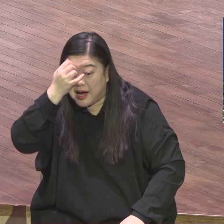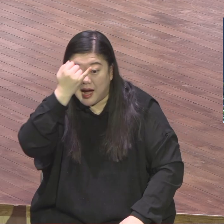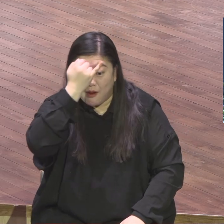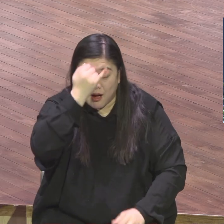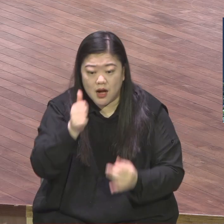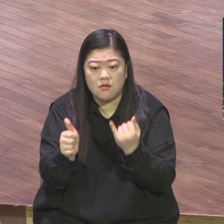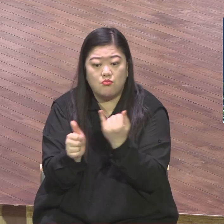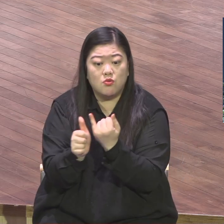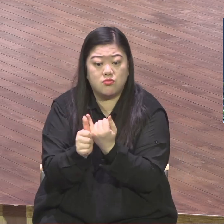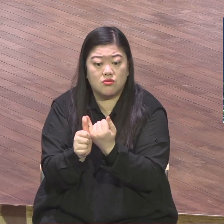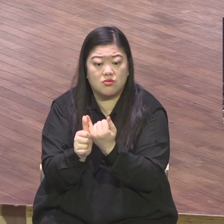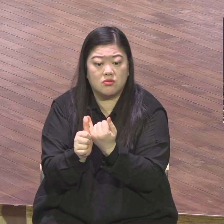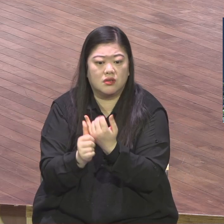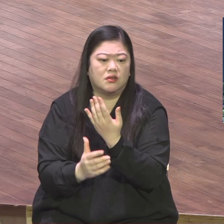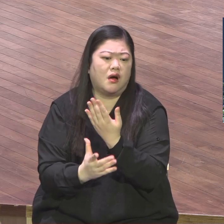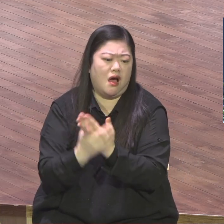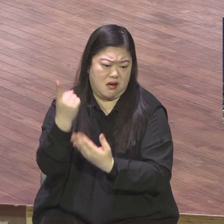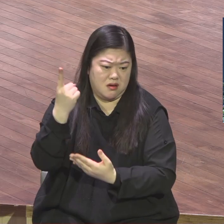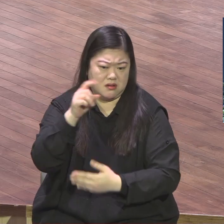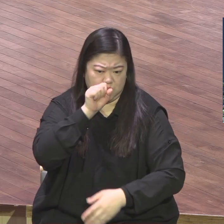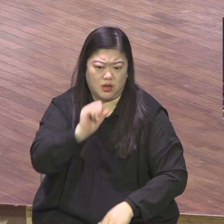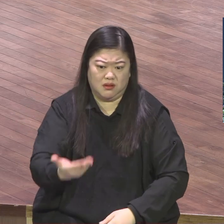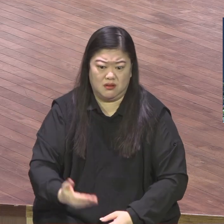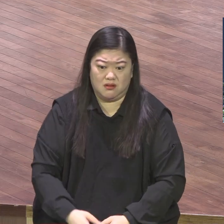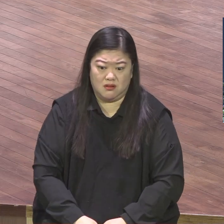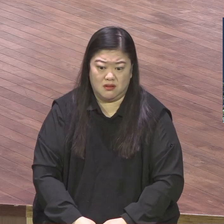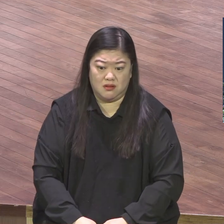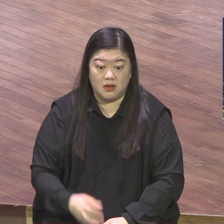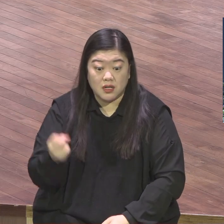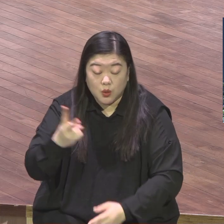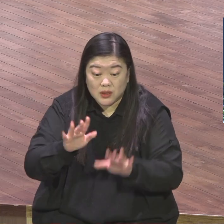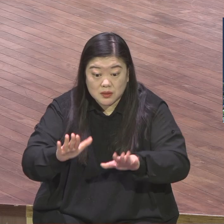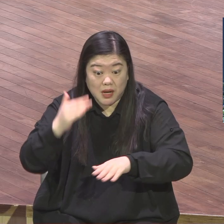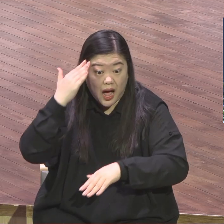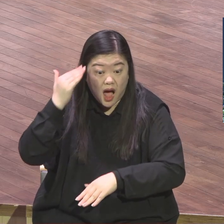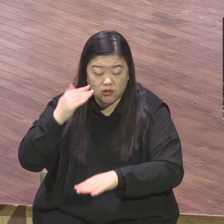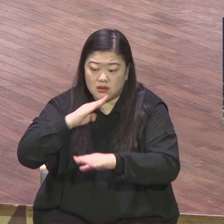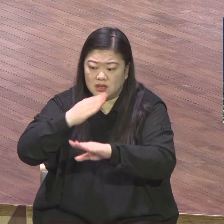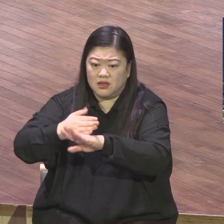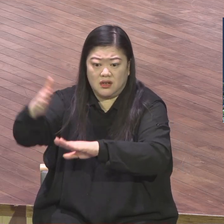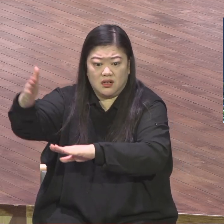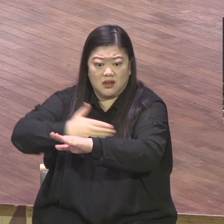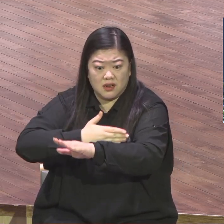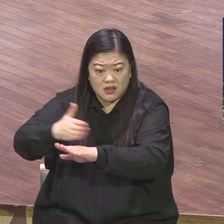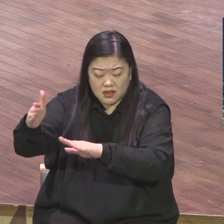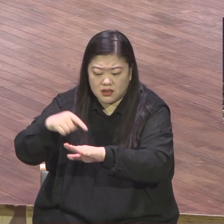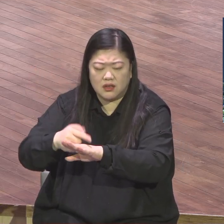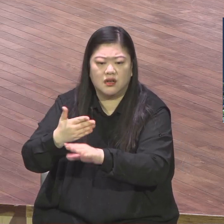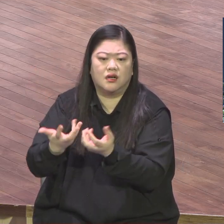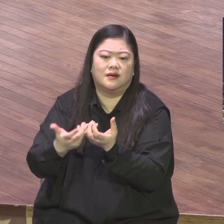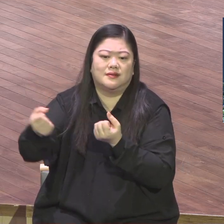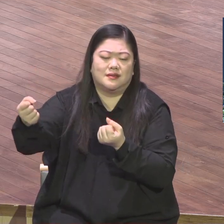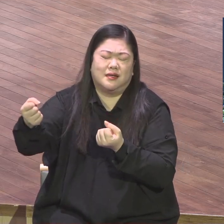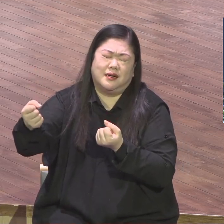남북을 다 찢어놨습니다 원뉴스 되지 못하게 계속해서 막 원뉴스 되면 엄청난 파워가 나니까 못하게 합니다